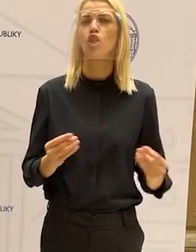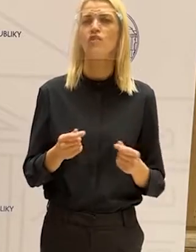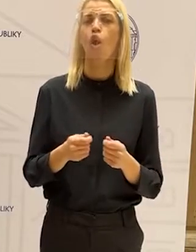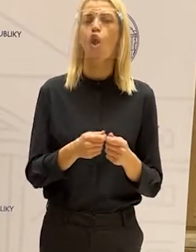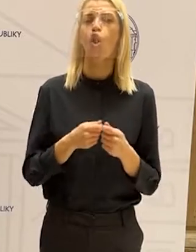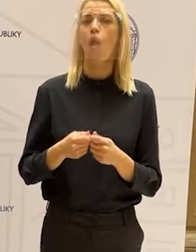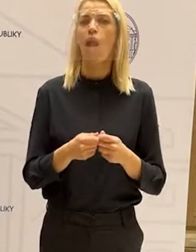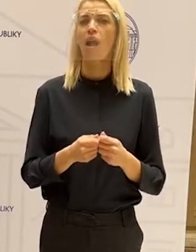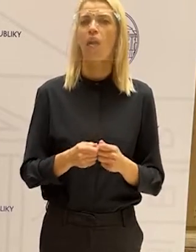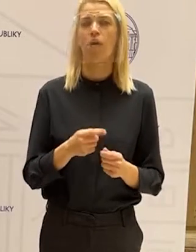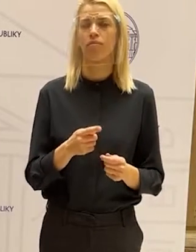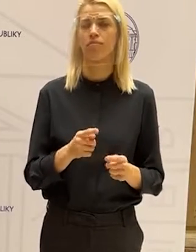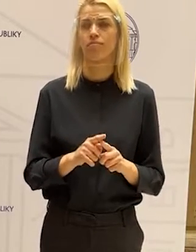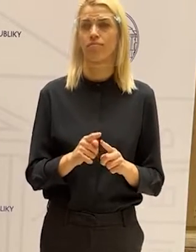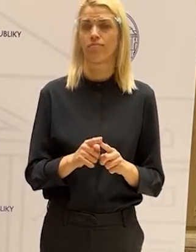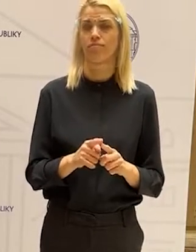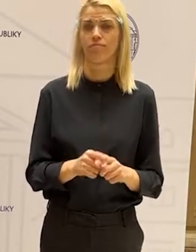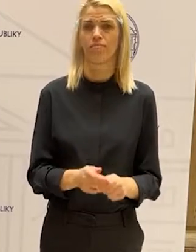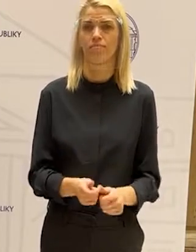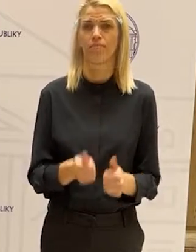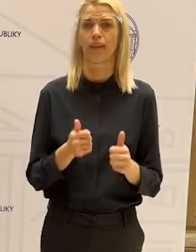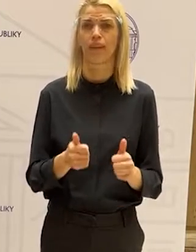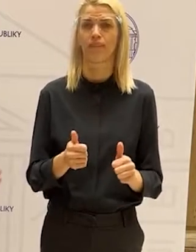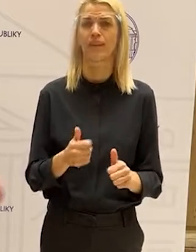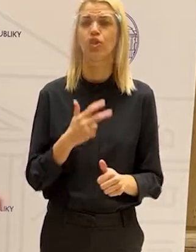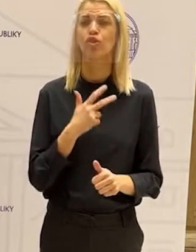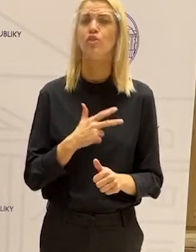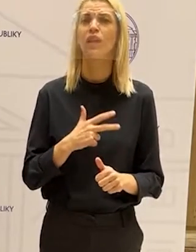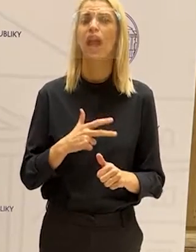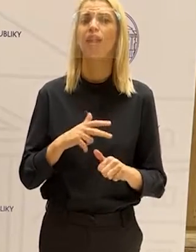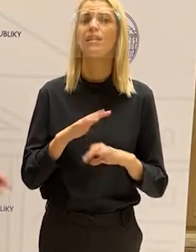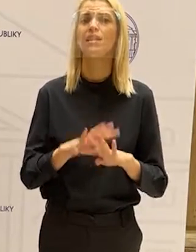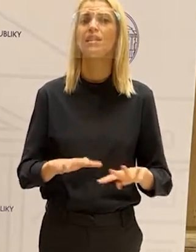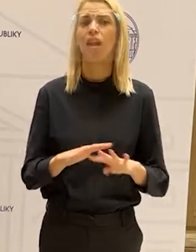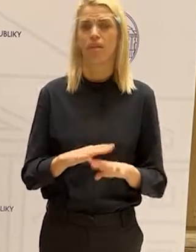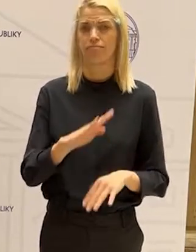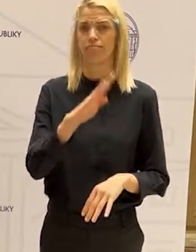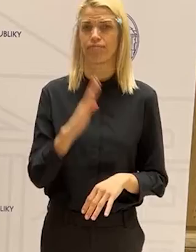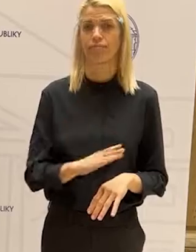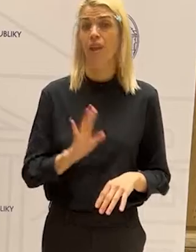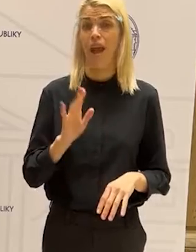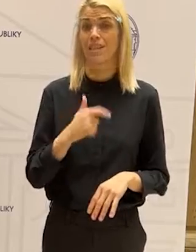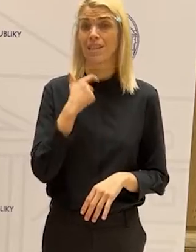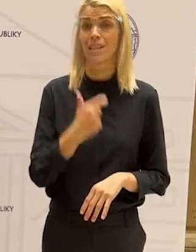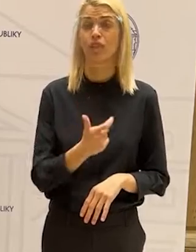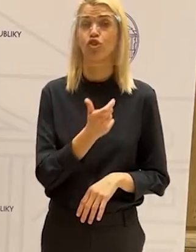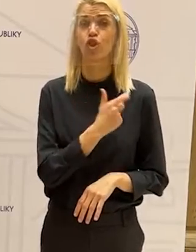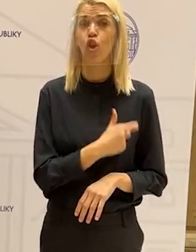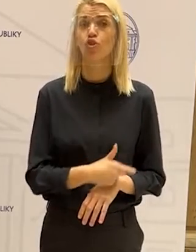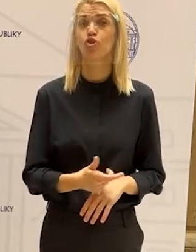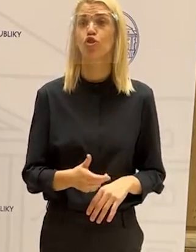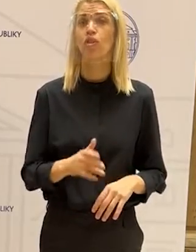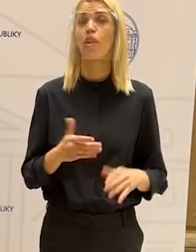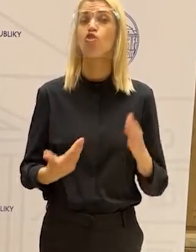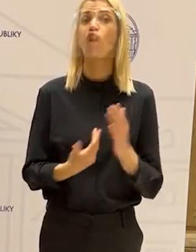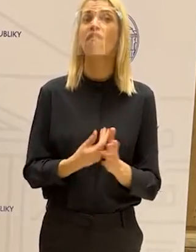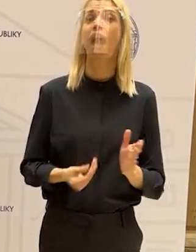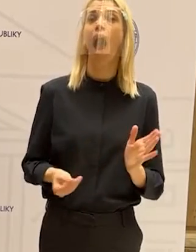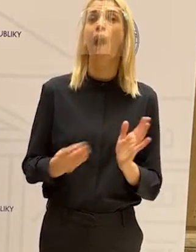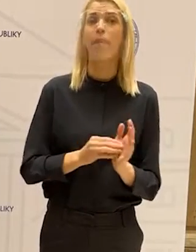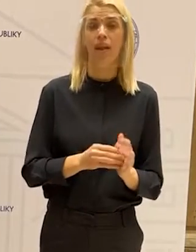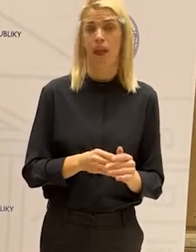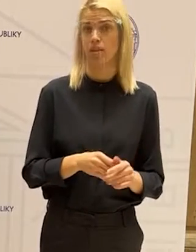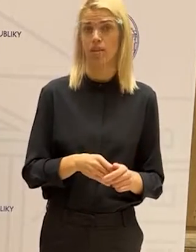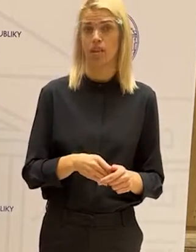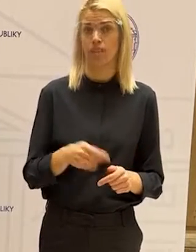perfektní nárabaní na sociálnych sieťach a sú aj staršie ročníky aj na nových aplikáciách